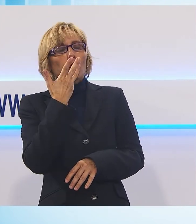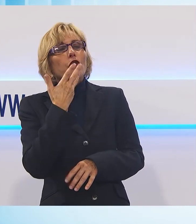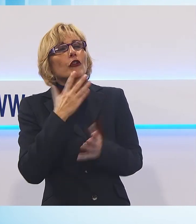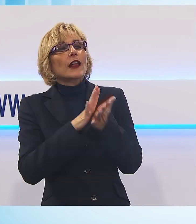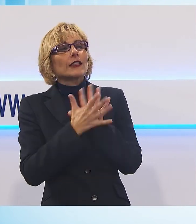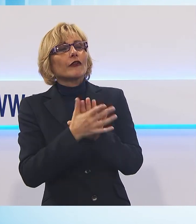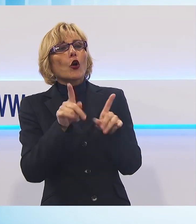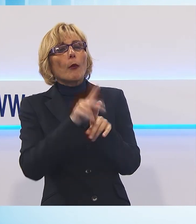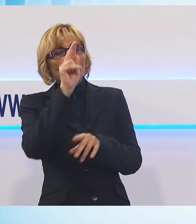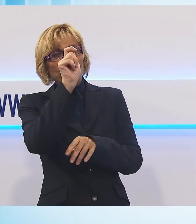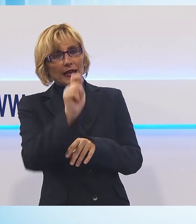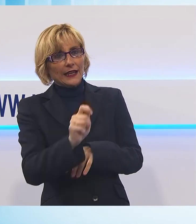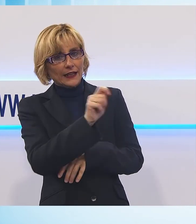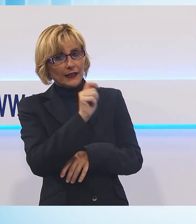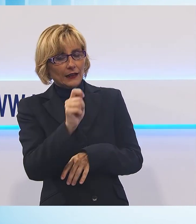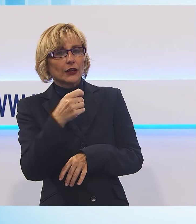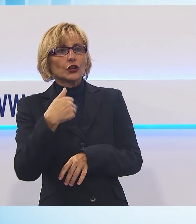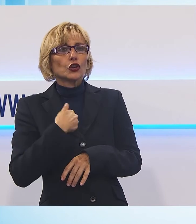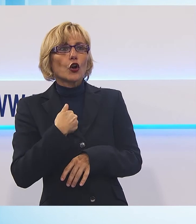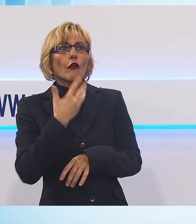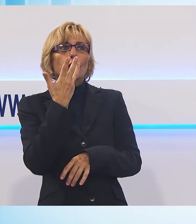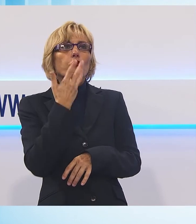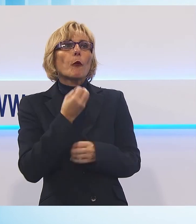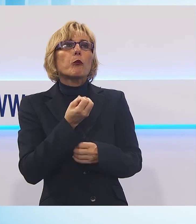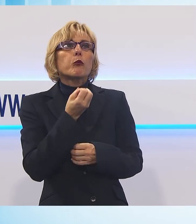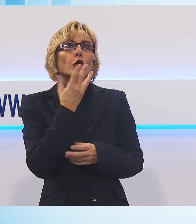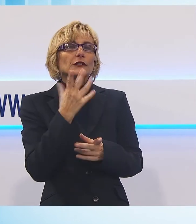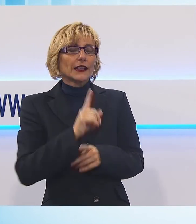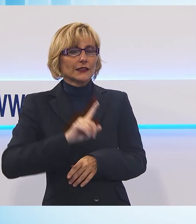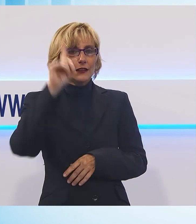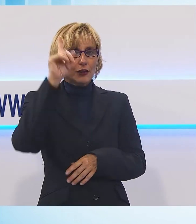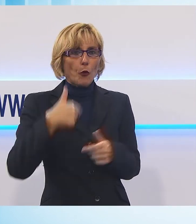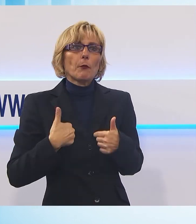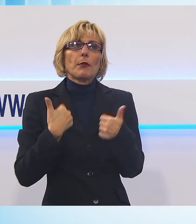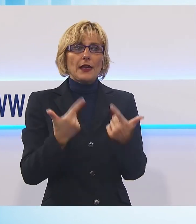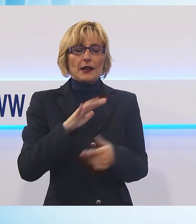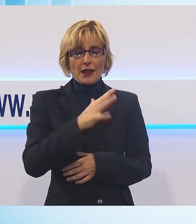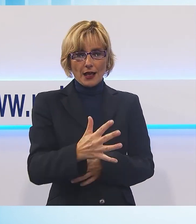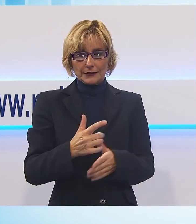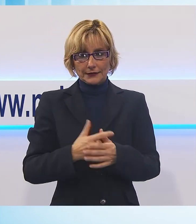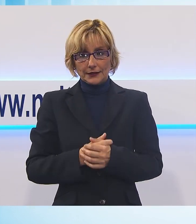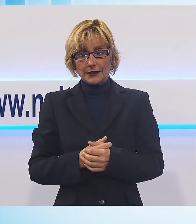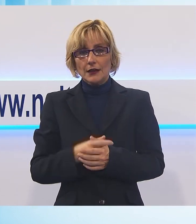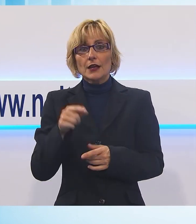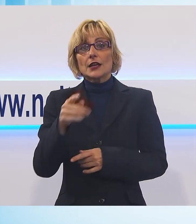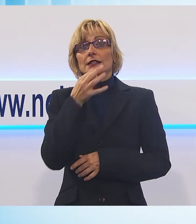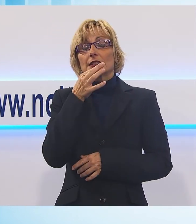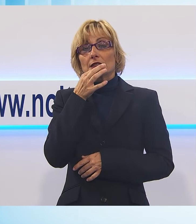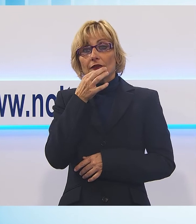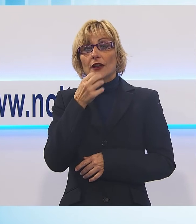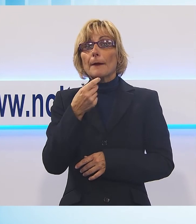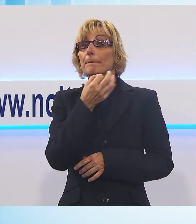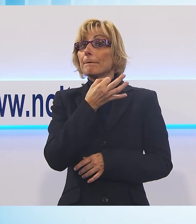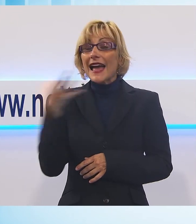cioè vorrei essere bontà la bontà di Dio donata agli altri questo è il senso di benedire, dire bene di